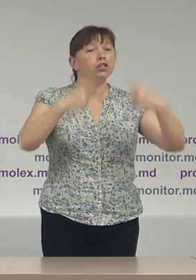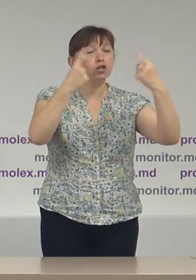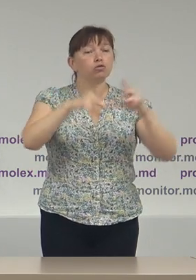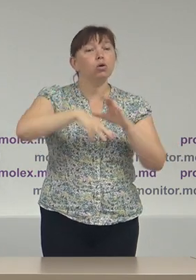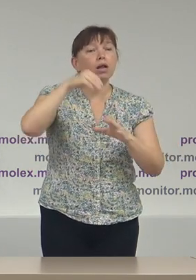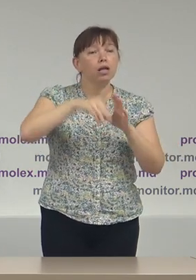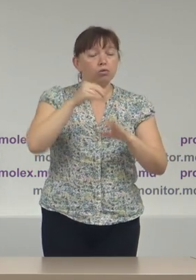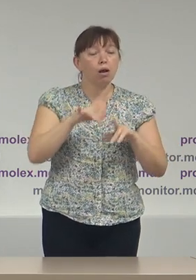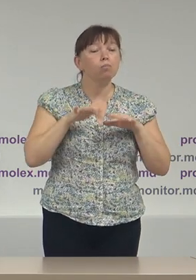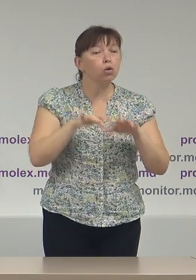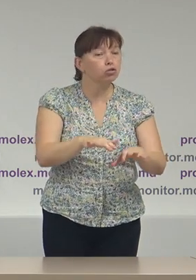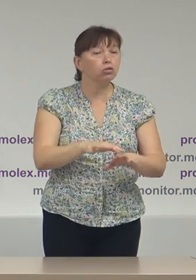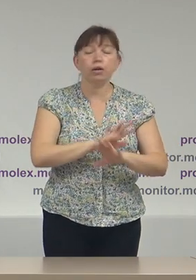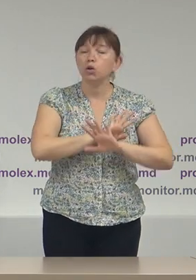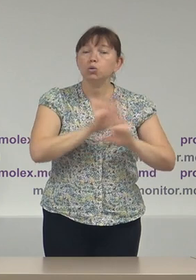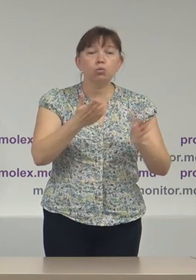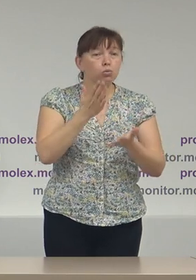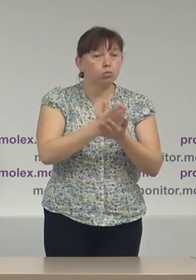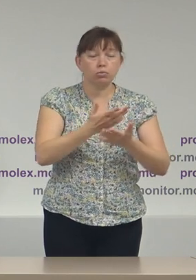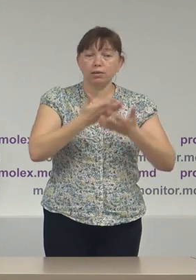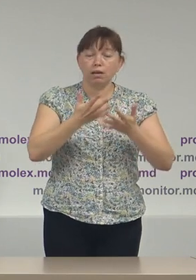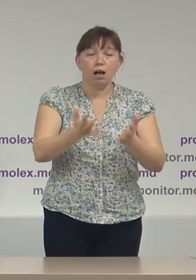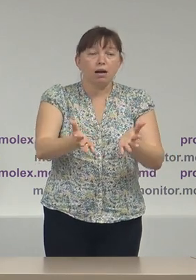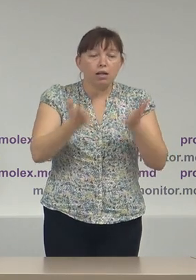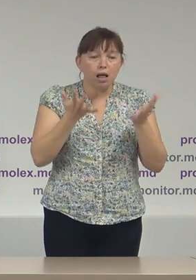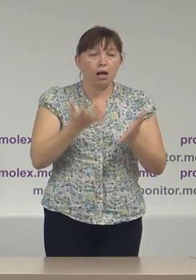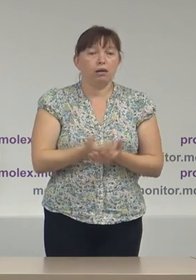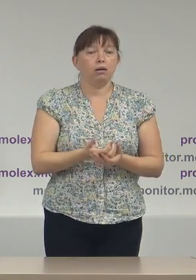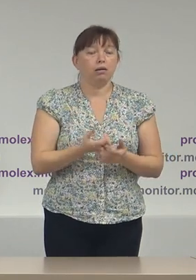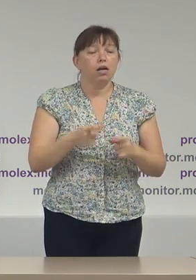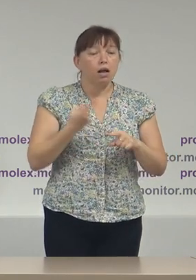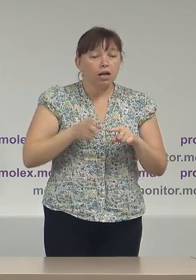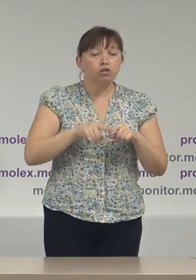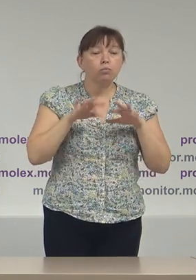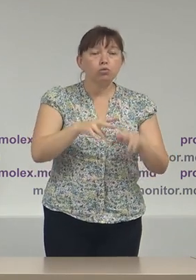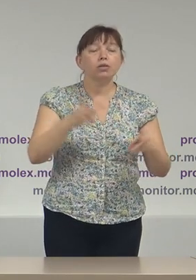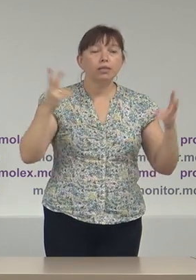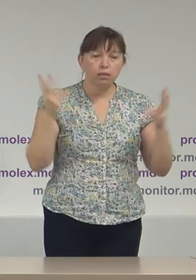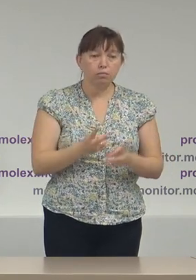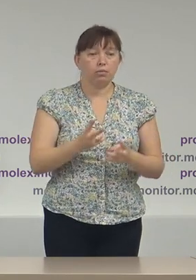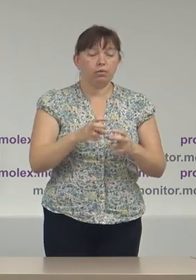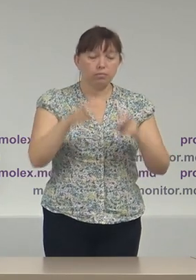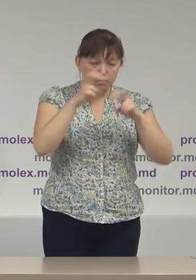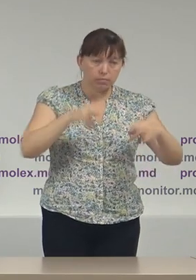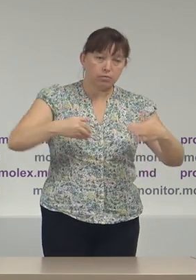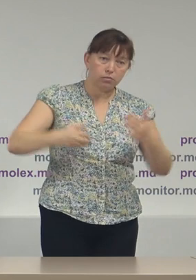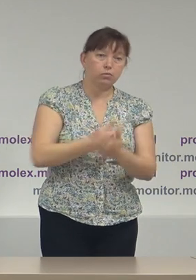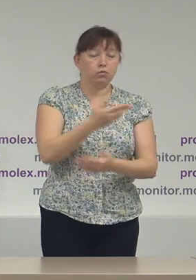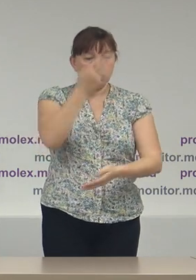electorale, că procedurile nu sunt clare, că procedurile urmează a fi revizuite.